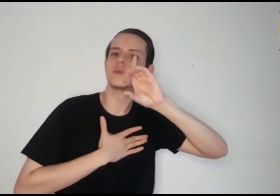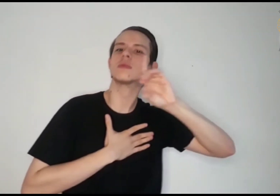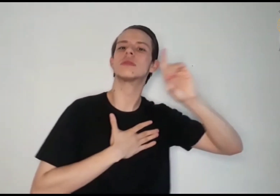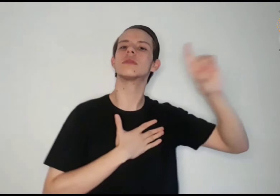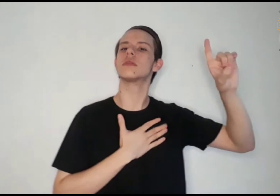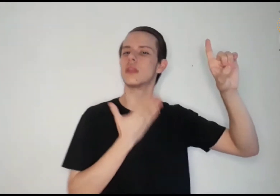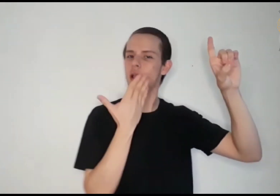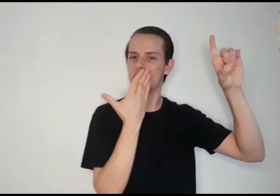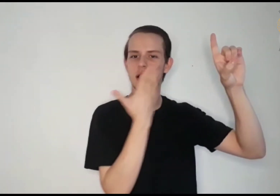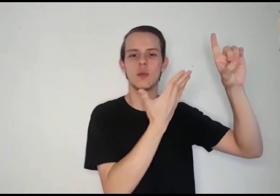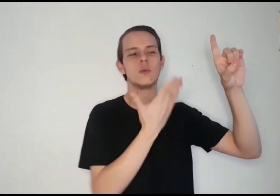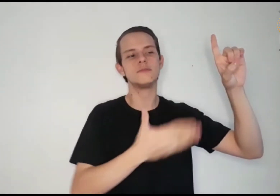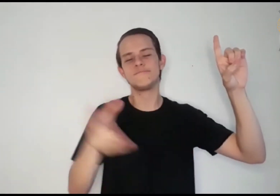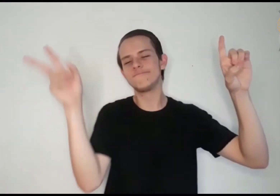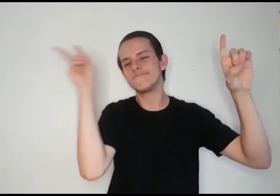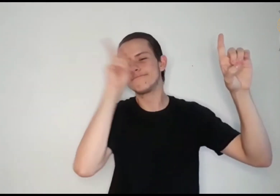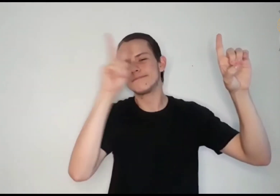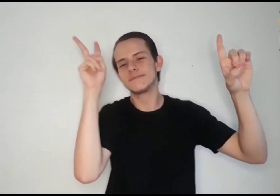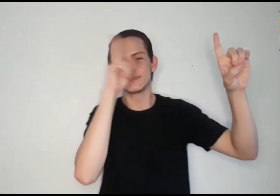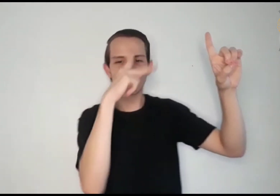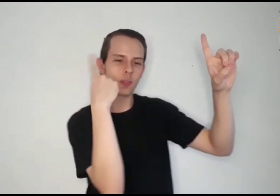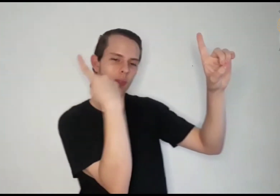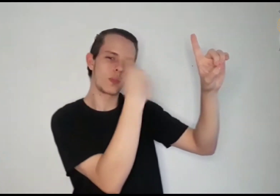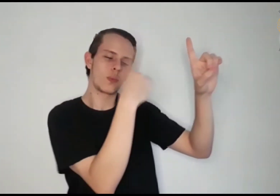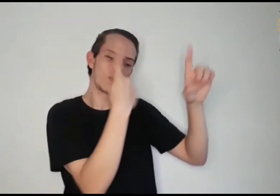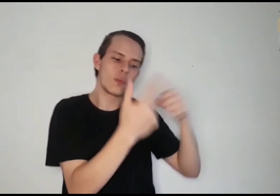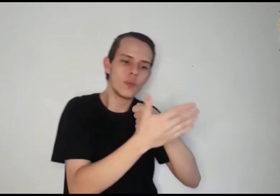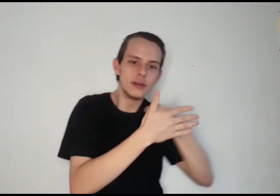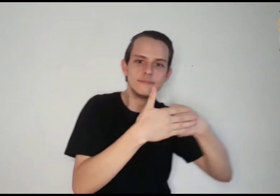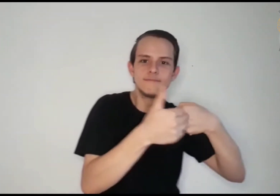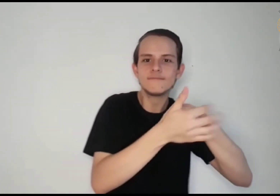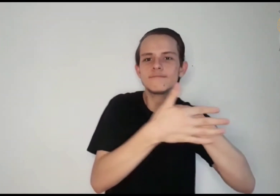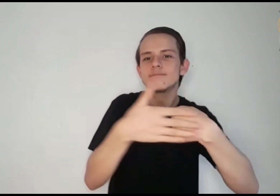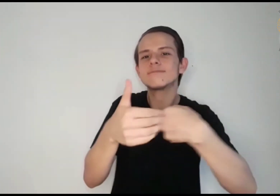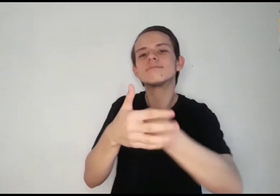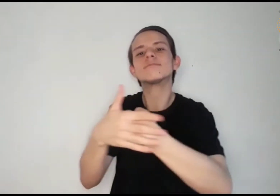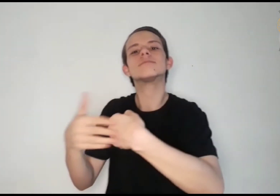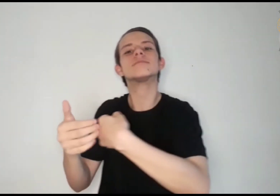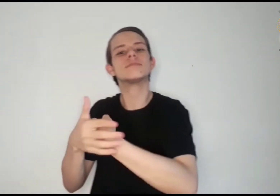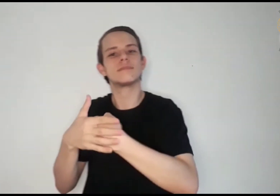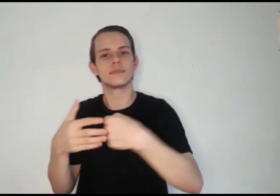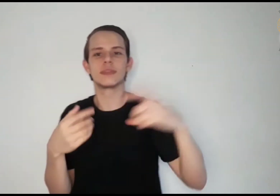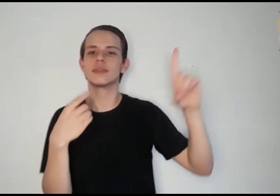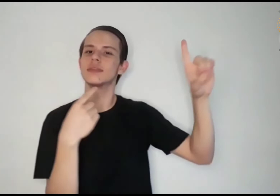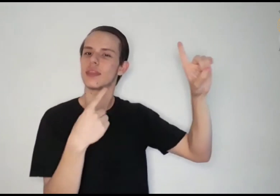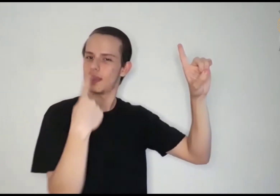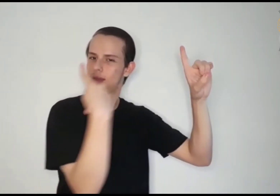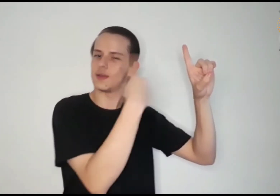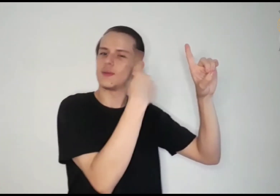Recordai, Senhor meu Deus, vossa ternura e a vossa compaixão.